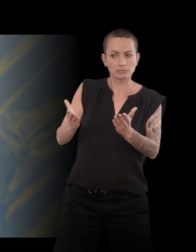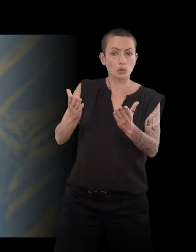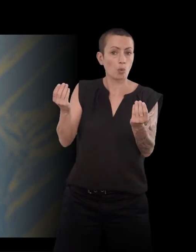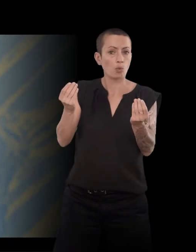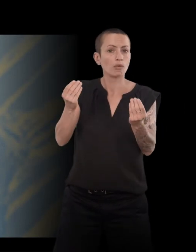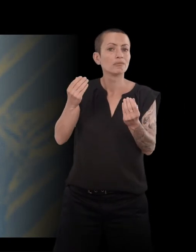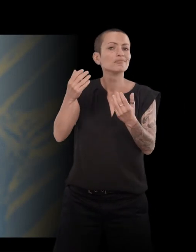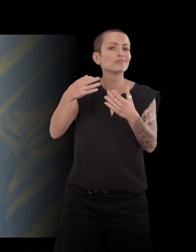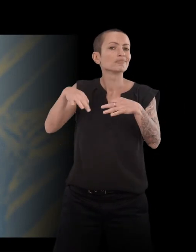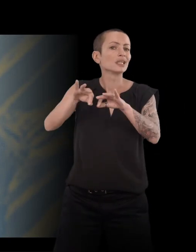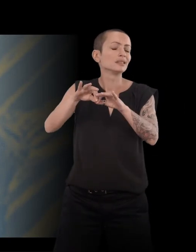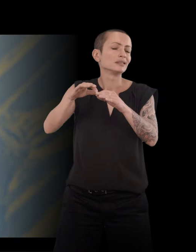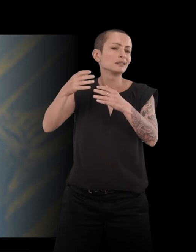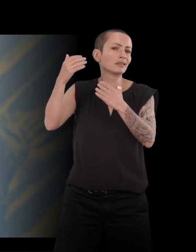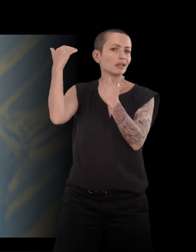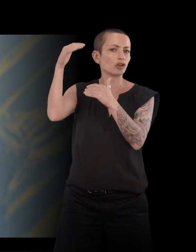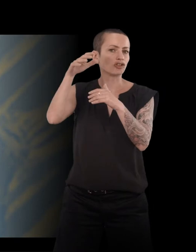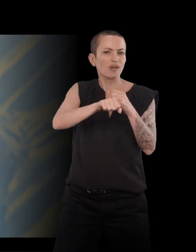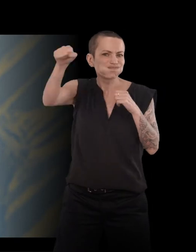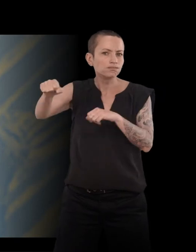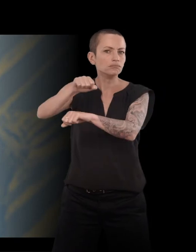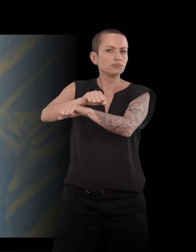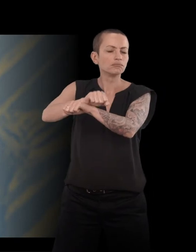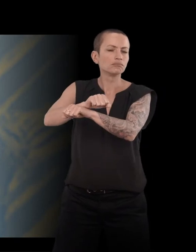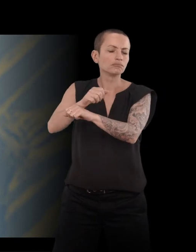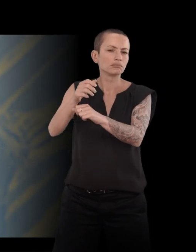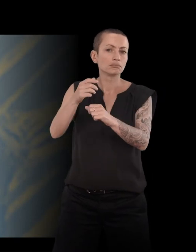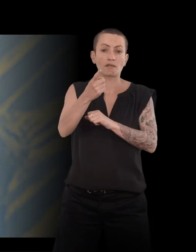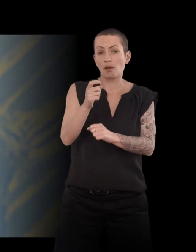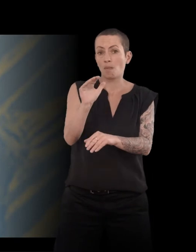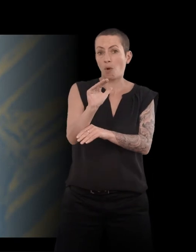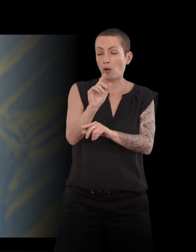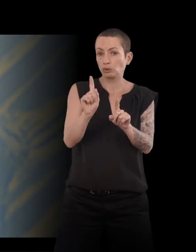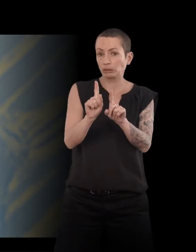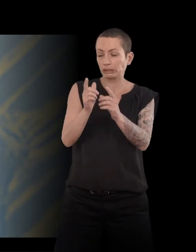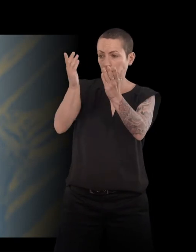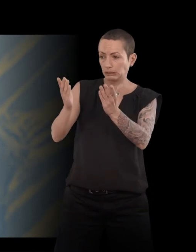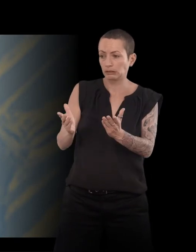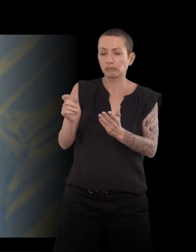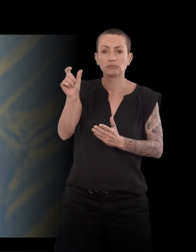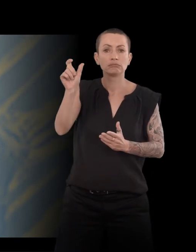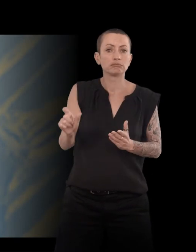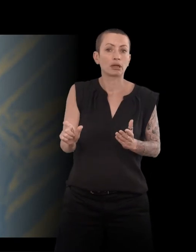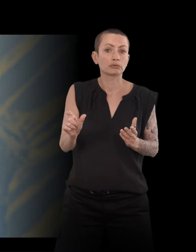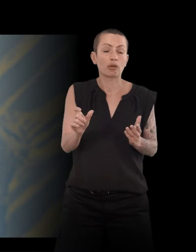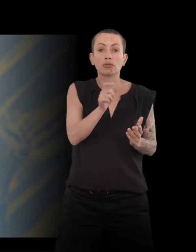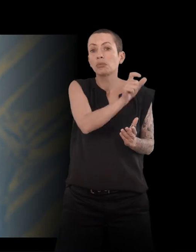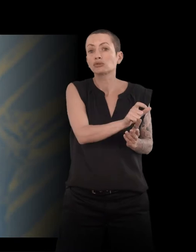été... Il venait de Pologne également. Et quelqu'un, bêtement, lui a dit, si tu veux devenir français, faut t'engager dans la religion